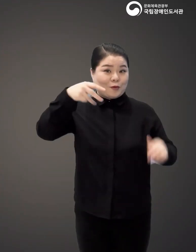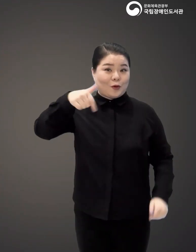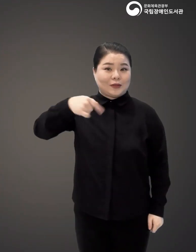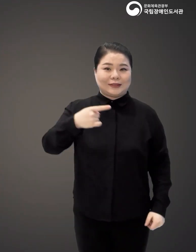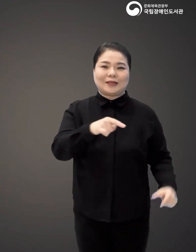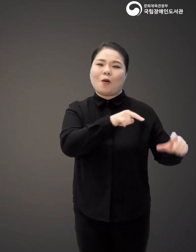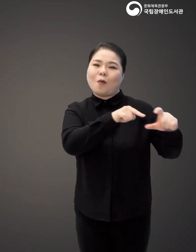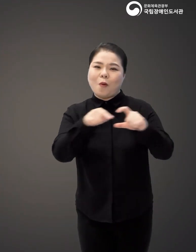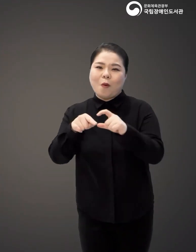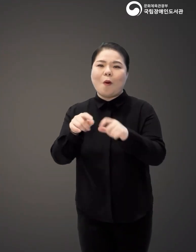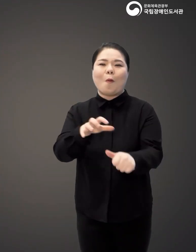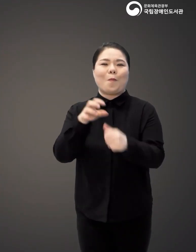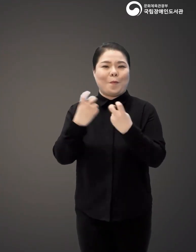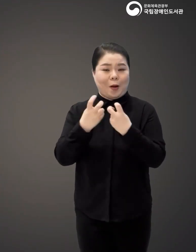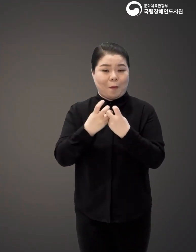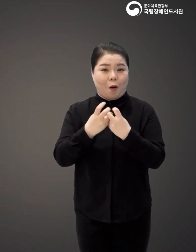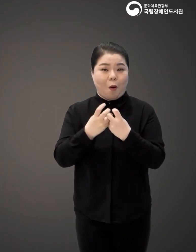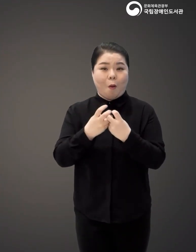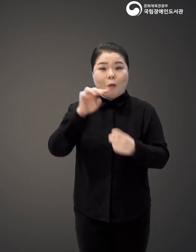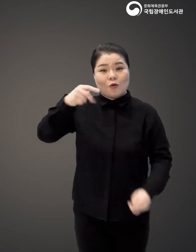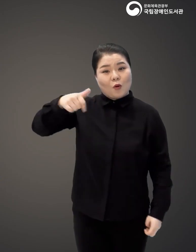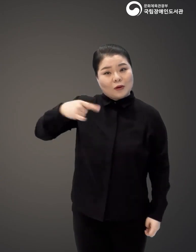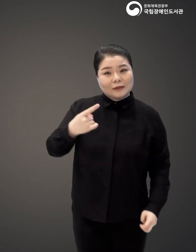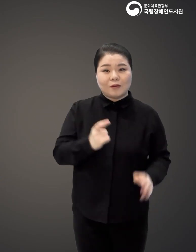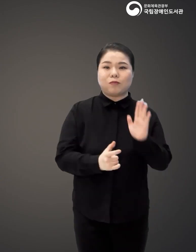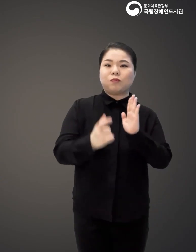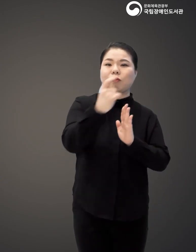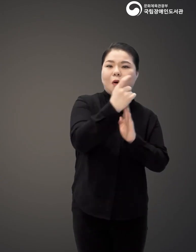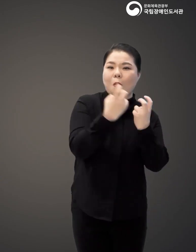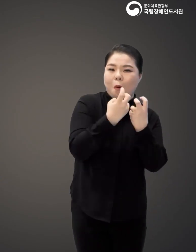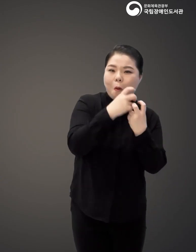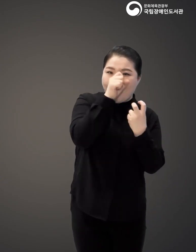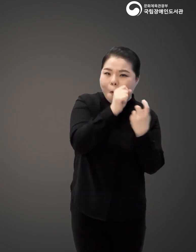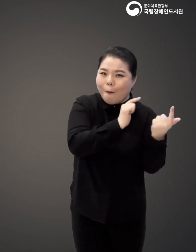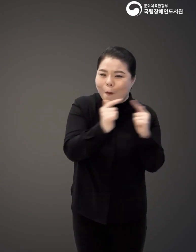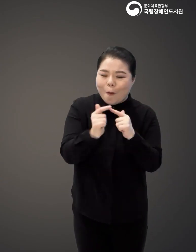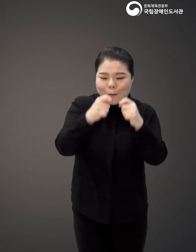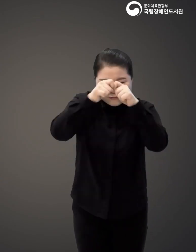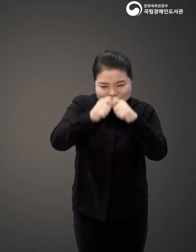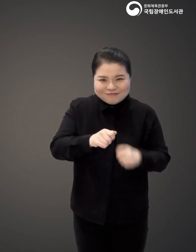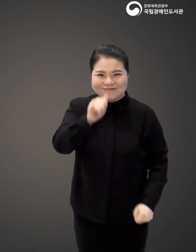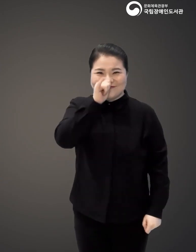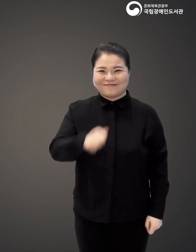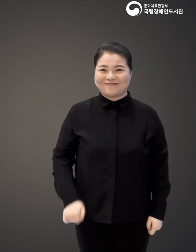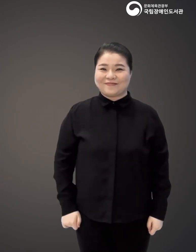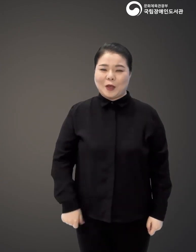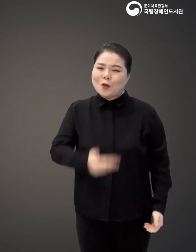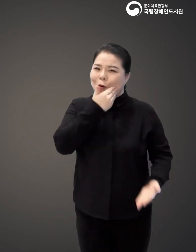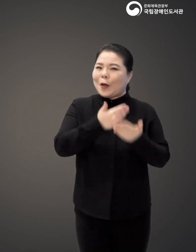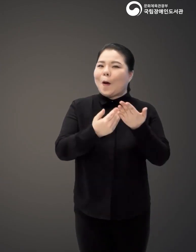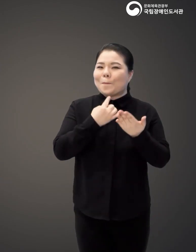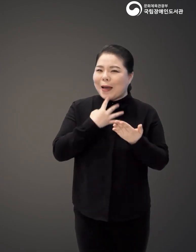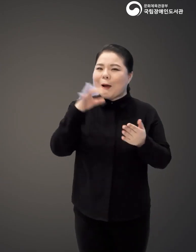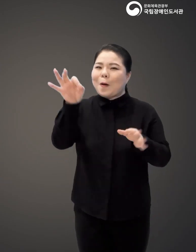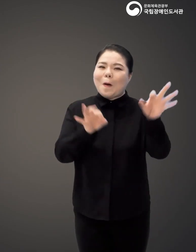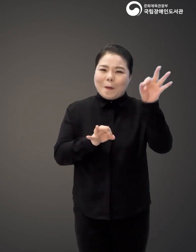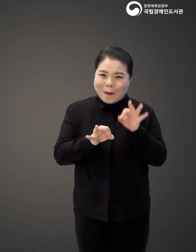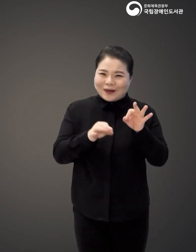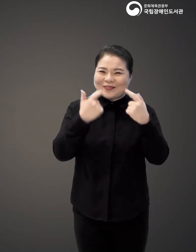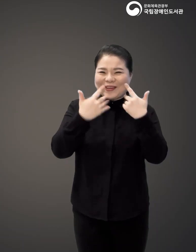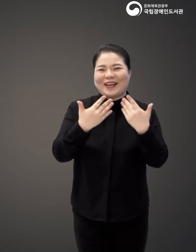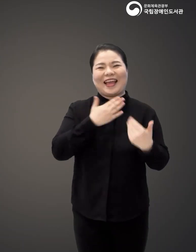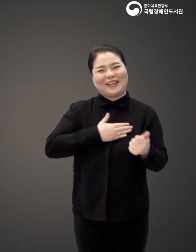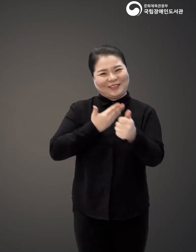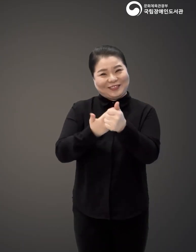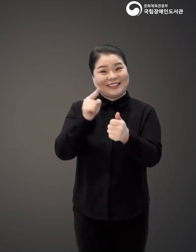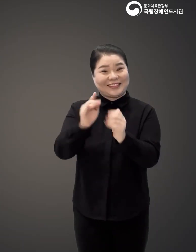방법과 블로그 상위 노출시키는 꿀팁까지 세세히 담겨져 있습니다. 포인트만 콕콕 정확하게 짚어주는 이